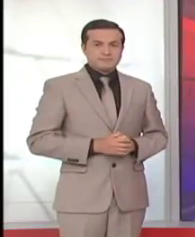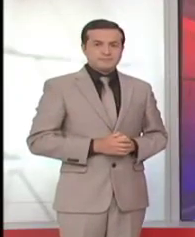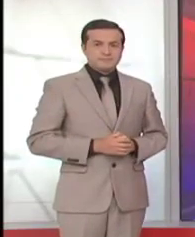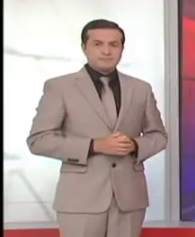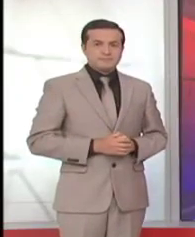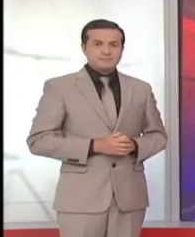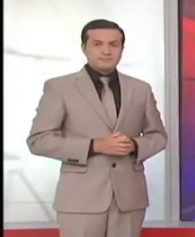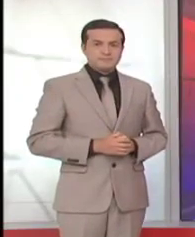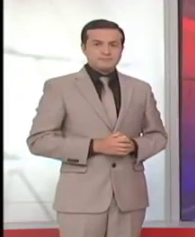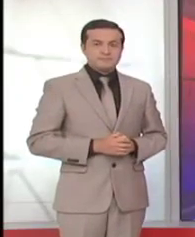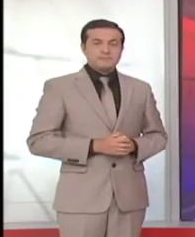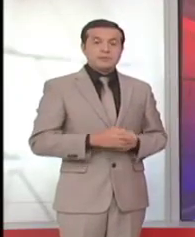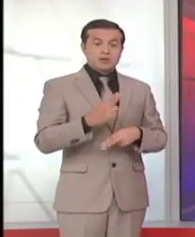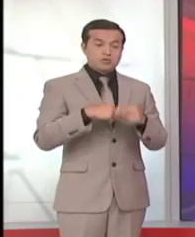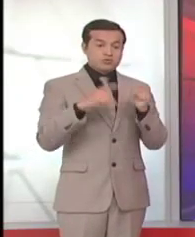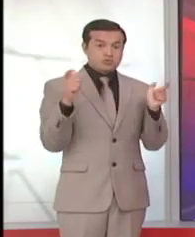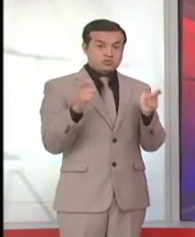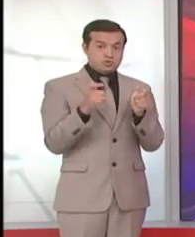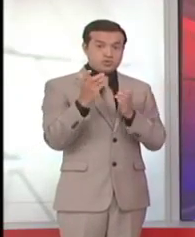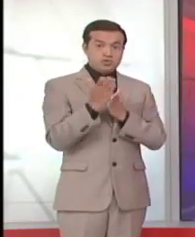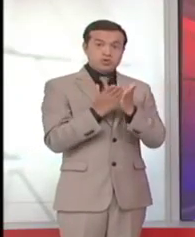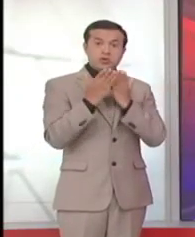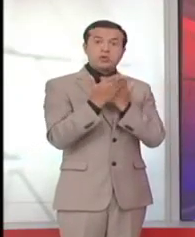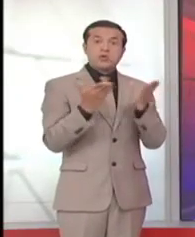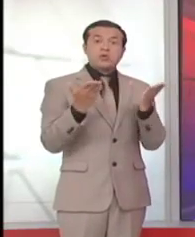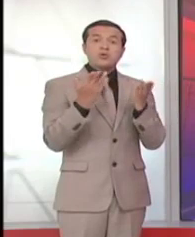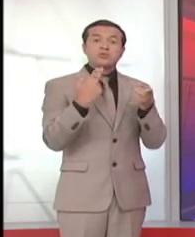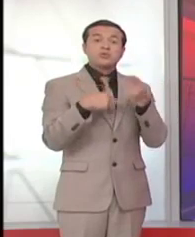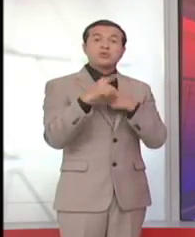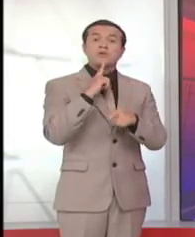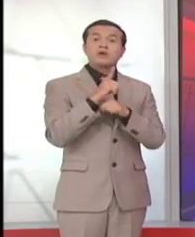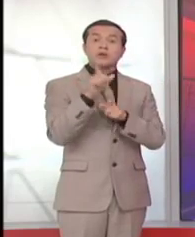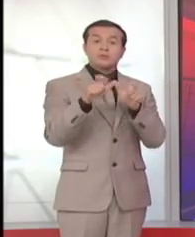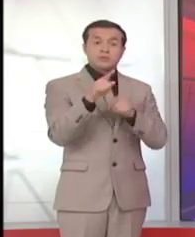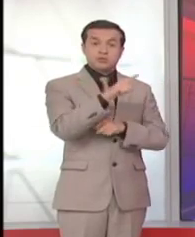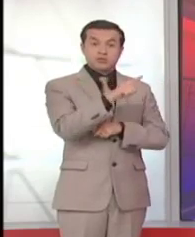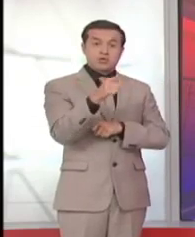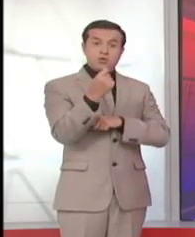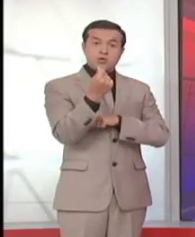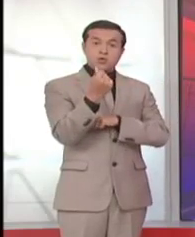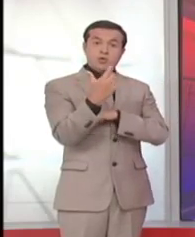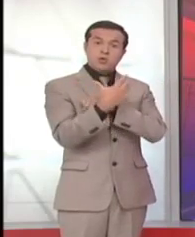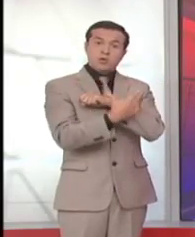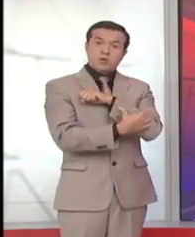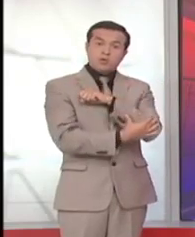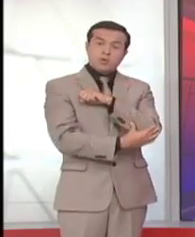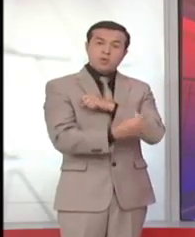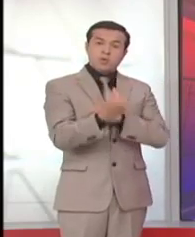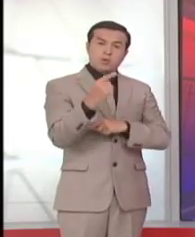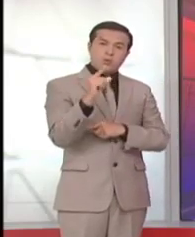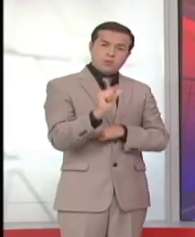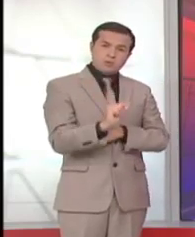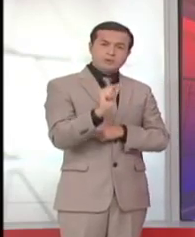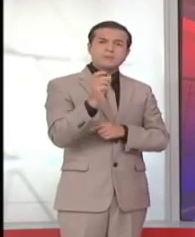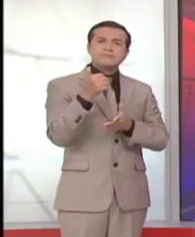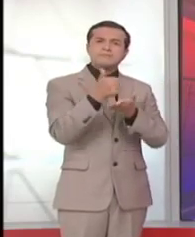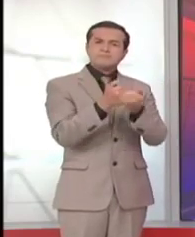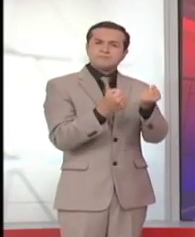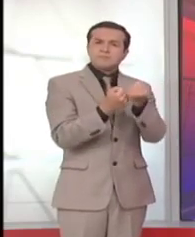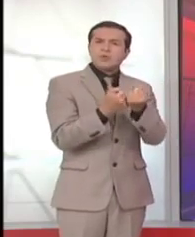Las microfinanzas son la prestación de servicios mercantiles para las personas de bajos recursos. El objetivo es generar actividades que produzcan